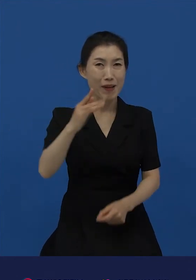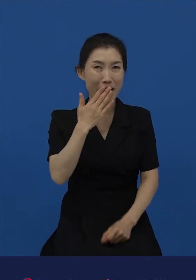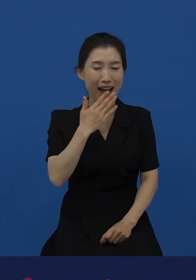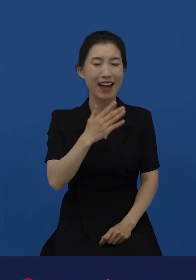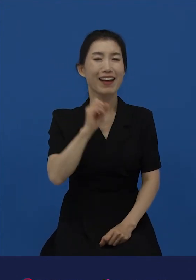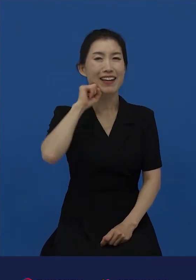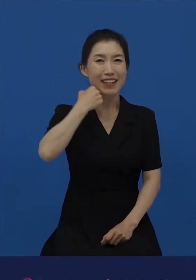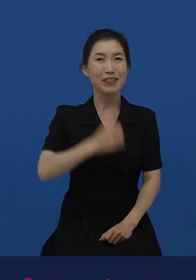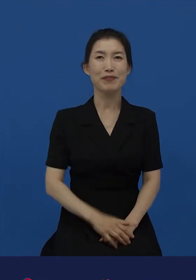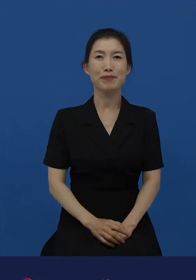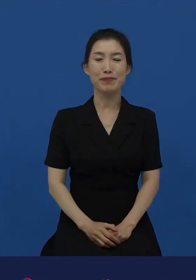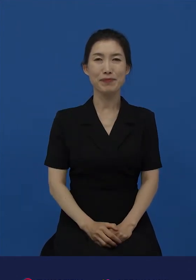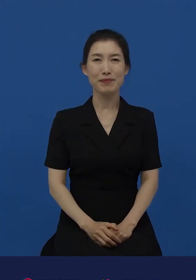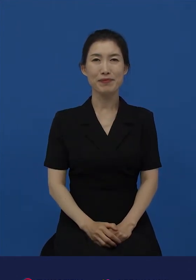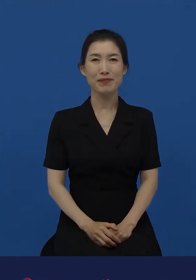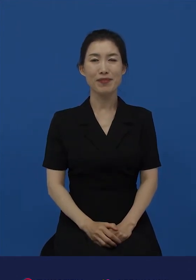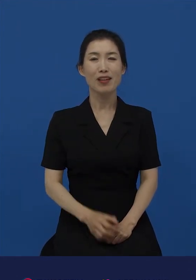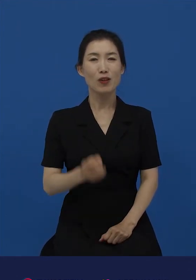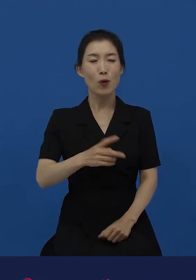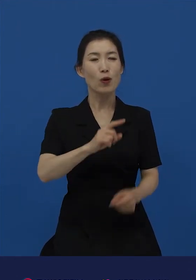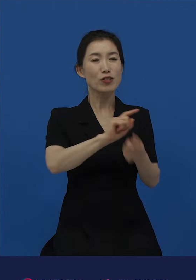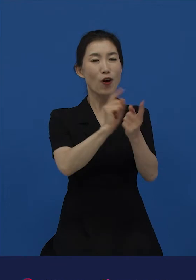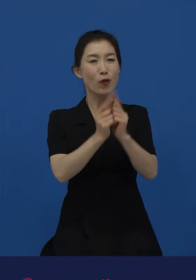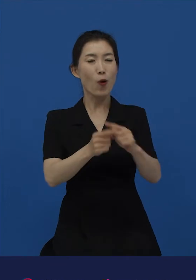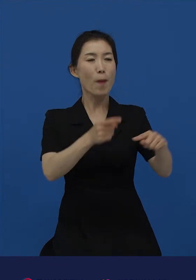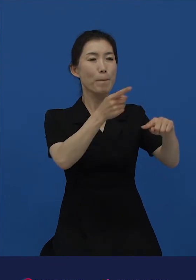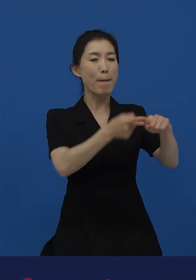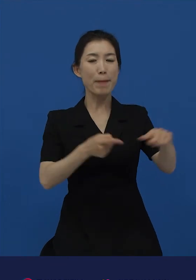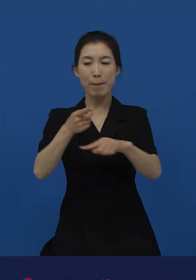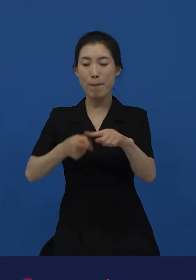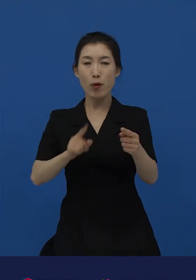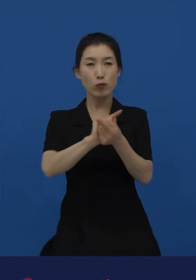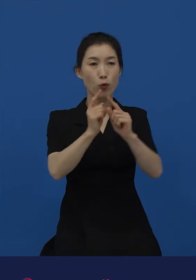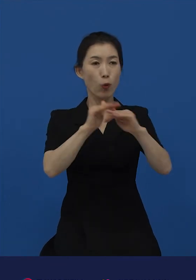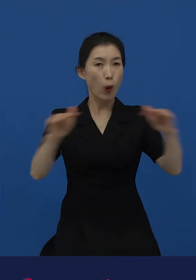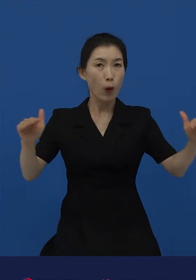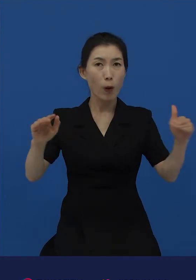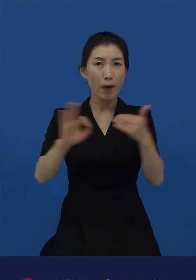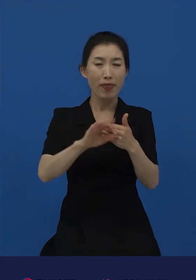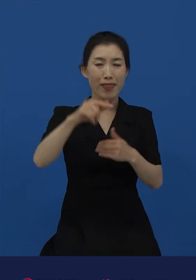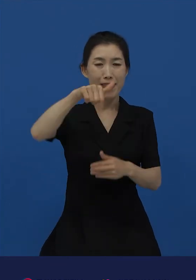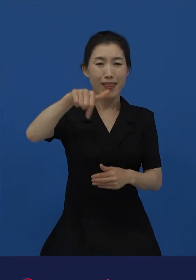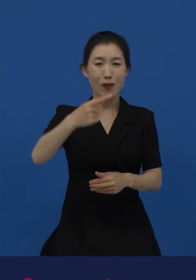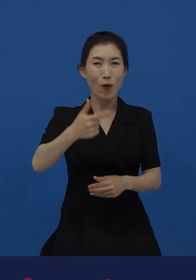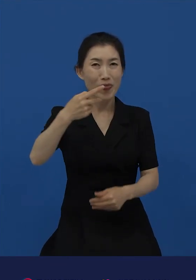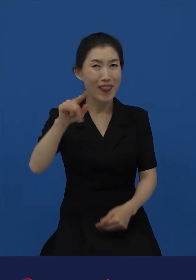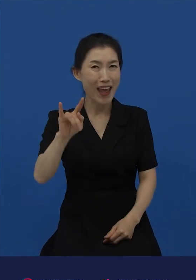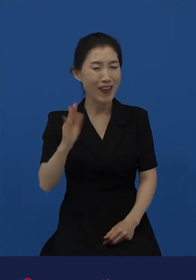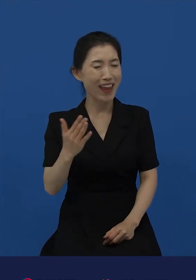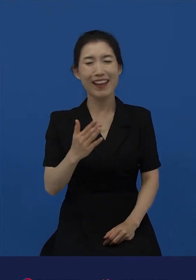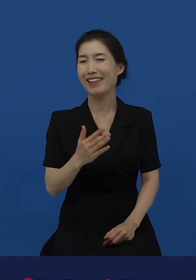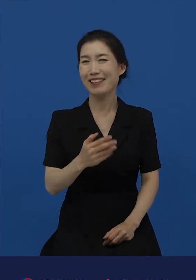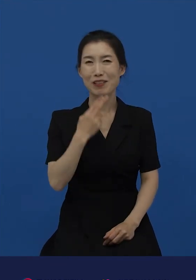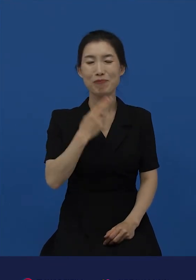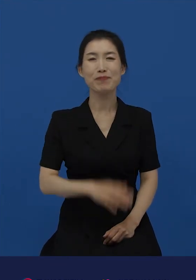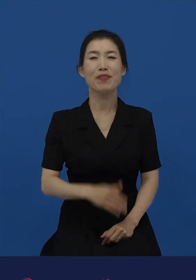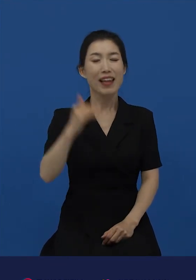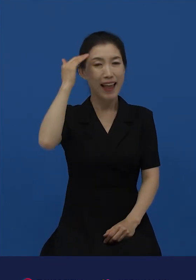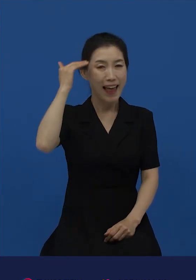누군가를 꼰대라고 우리가 생각할 수 있을까요? 한국어의 높임법이 초래하는